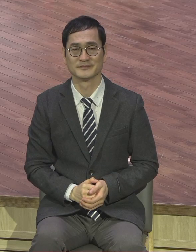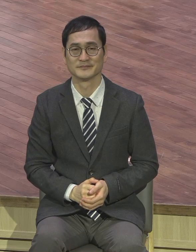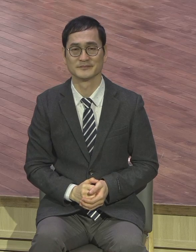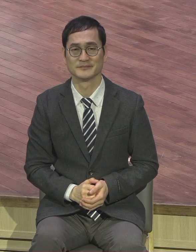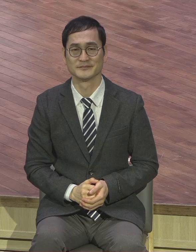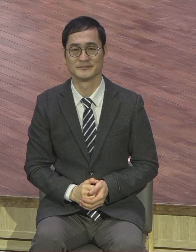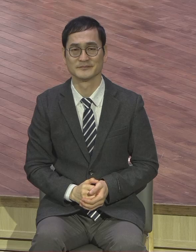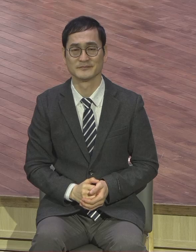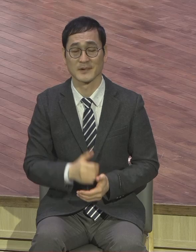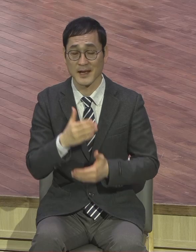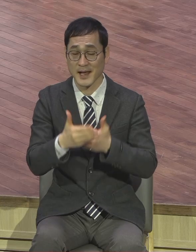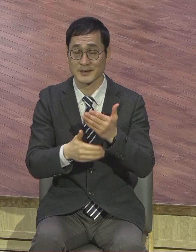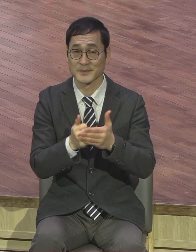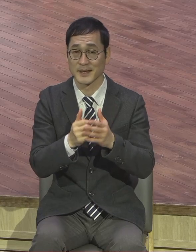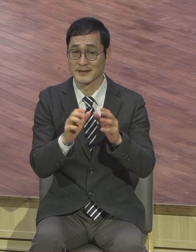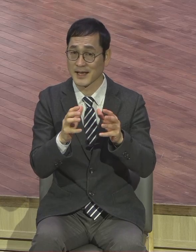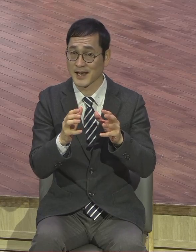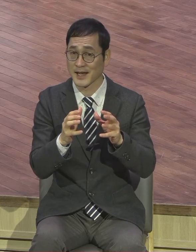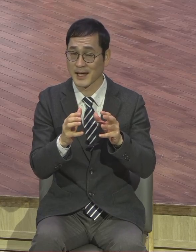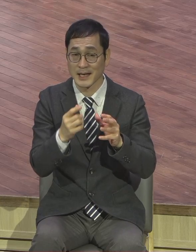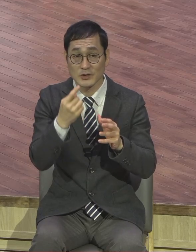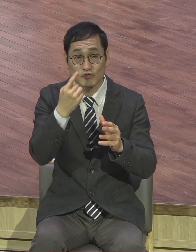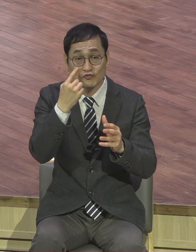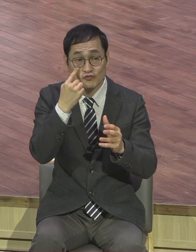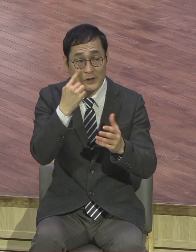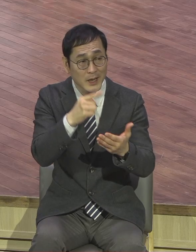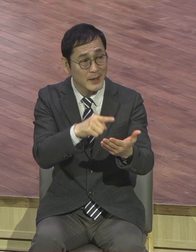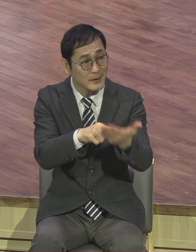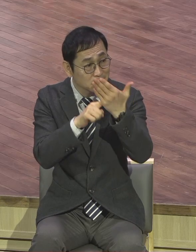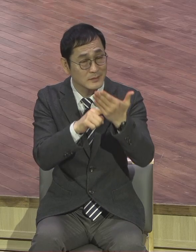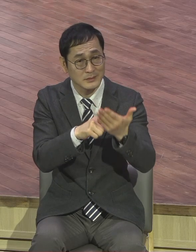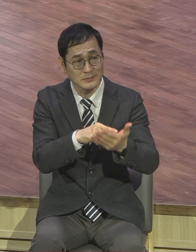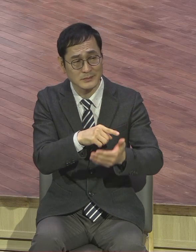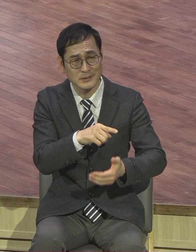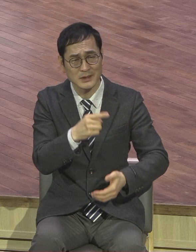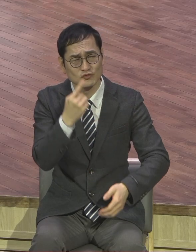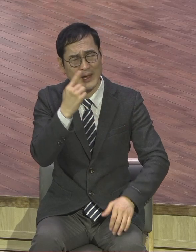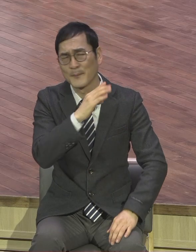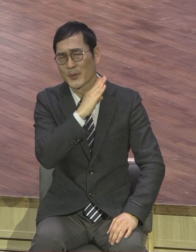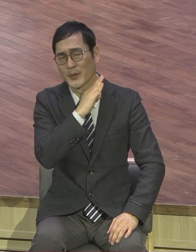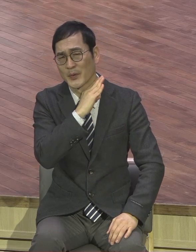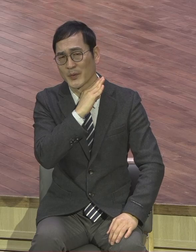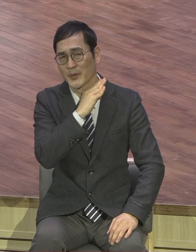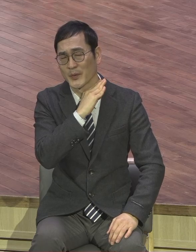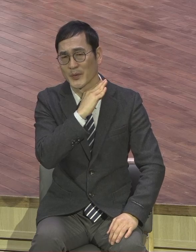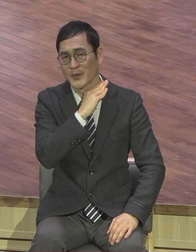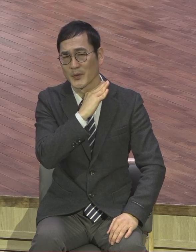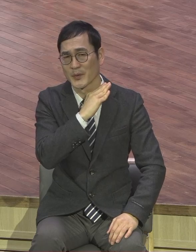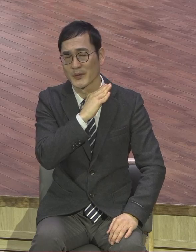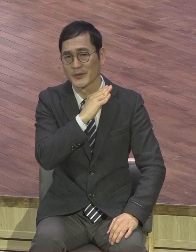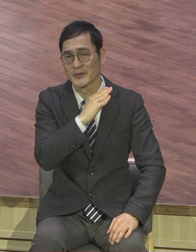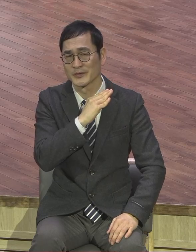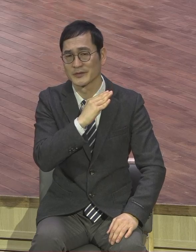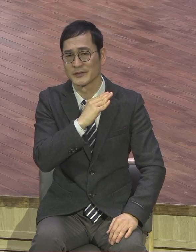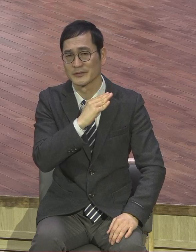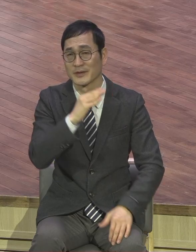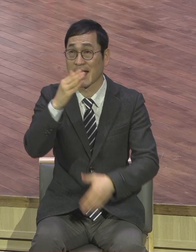하나님의 나라는 눈에 보이게 임하는 것이 아니라 하나님의 주권과 통치가